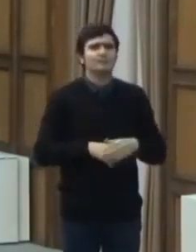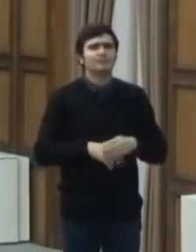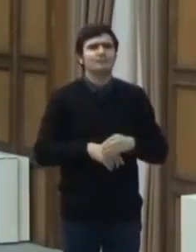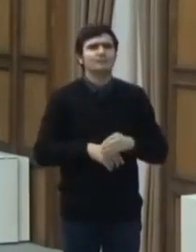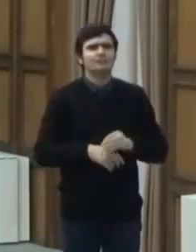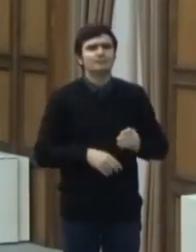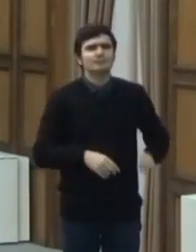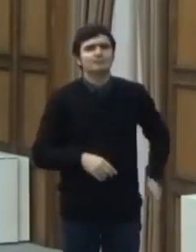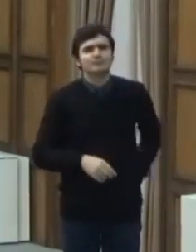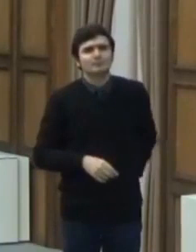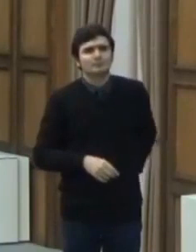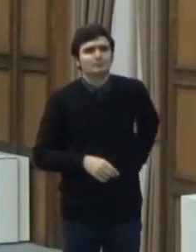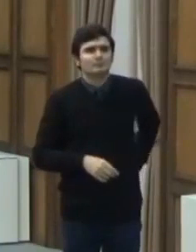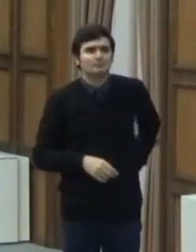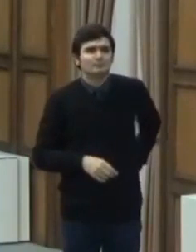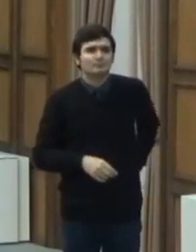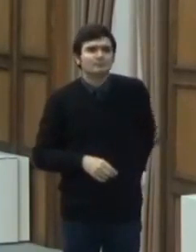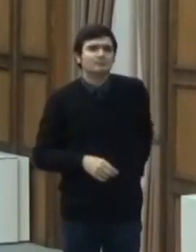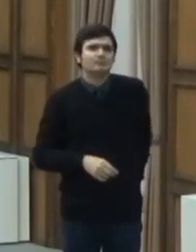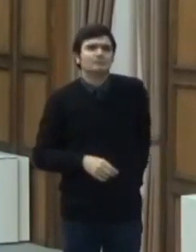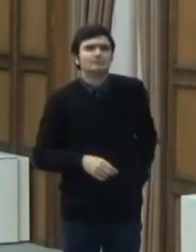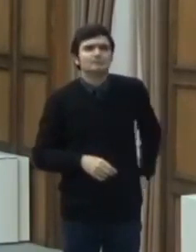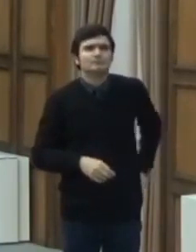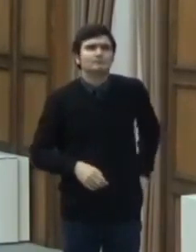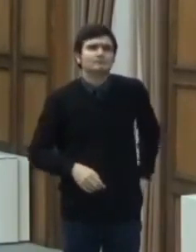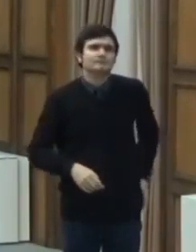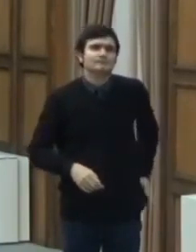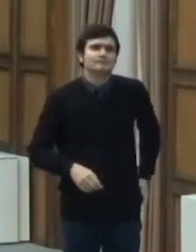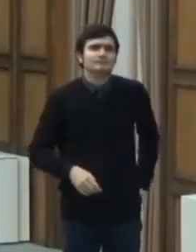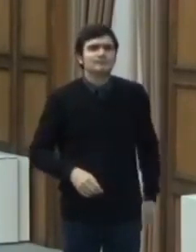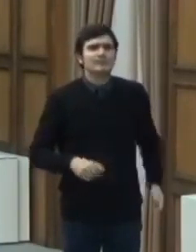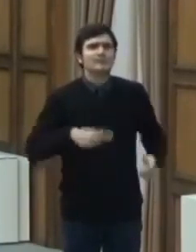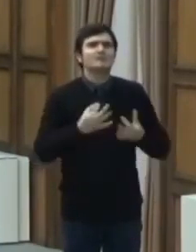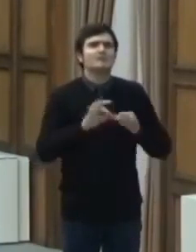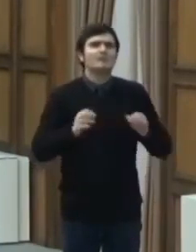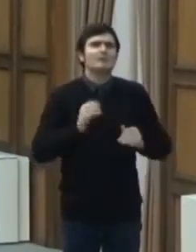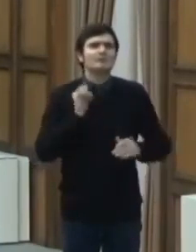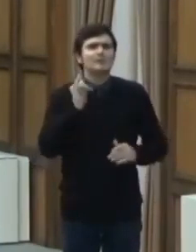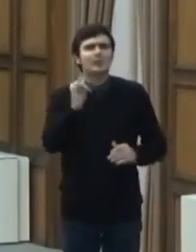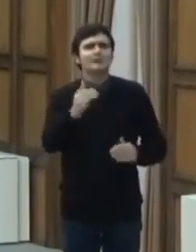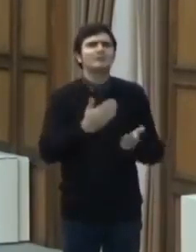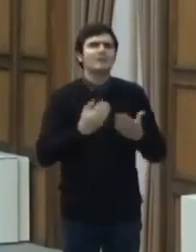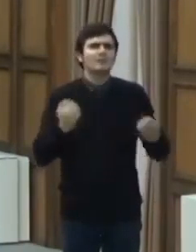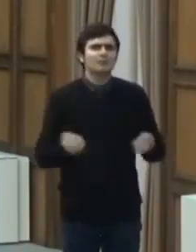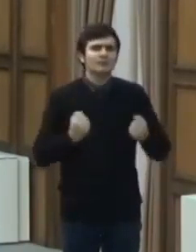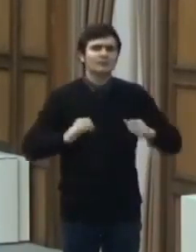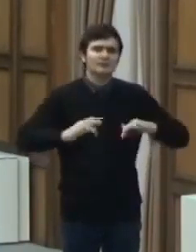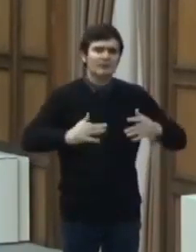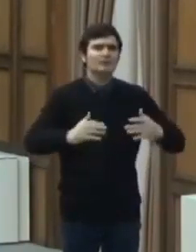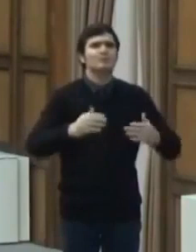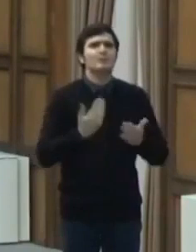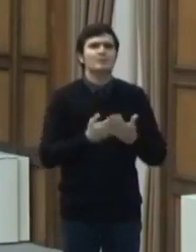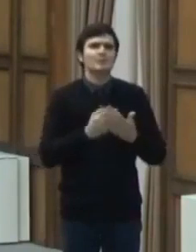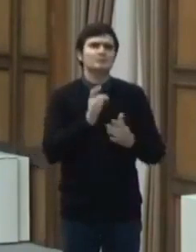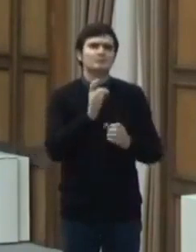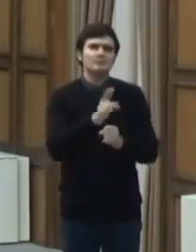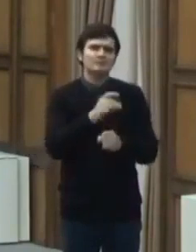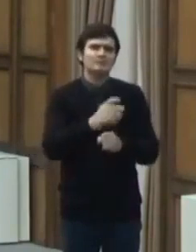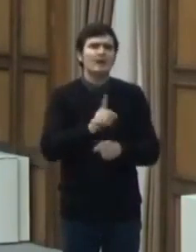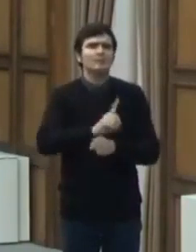deplasarea în scopul umanitar sau voluntariat, deplasare pentru realizare de activități agricole, deplasare pentru comercializare de produse